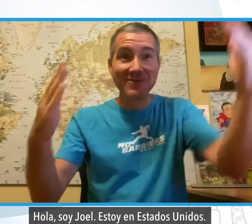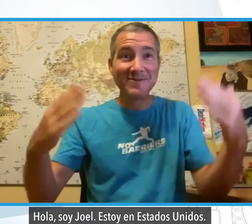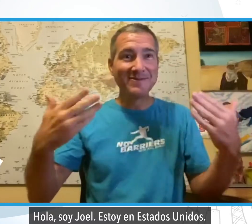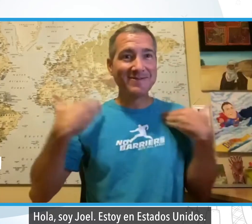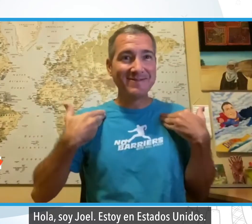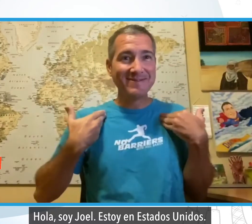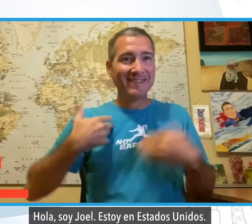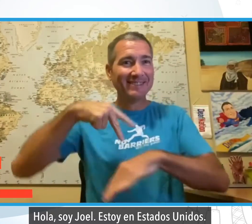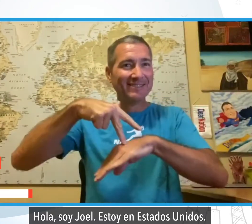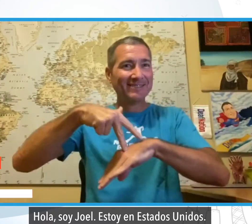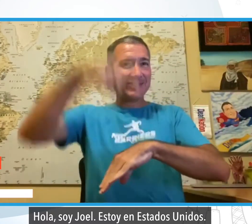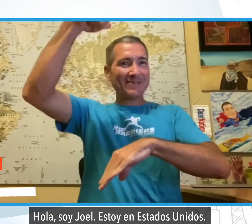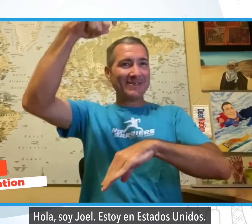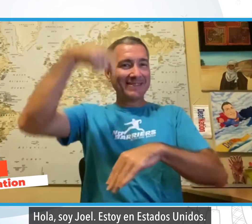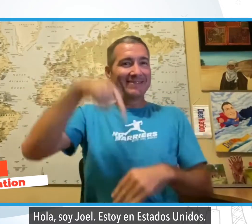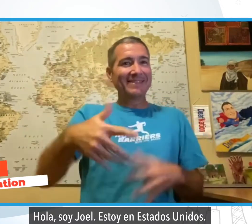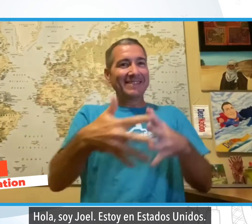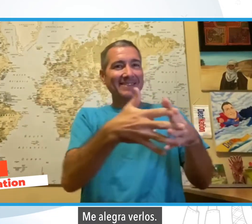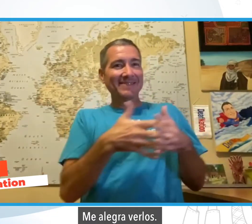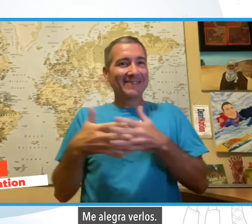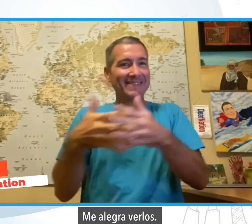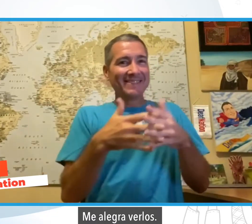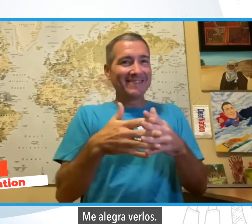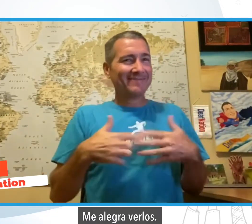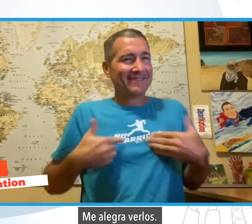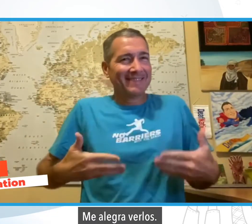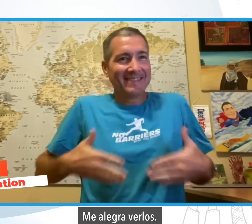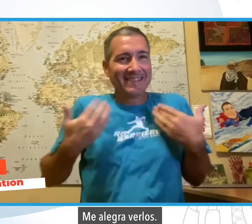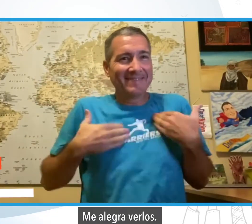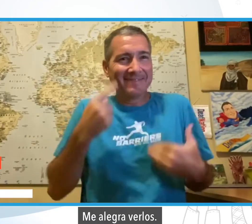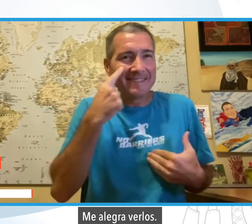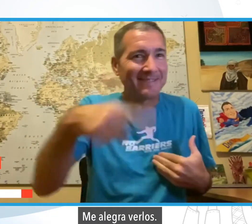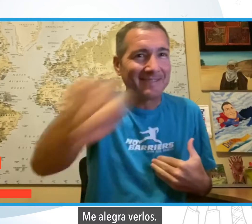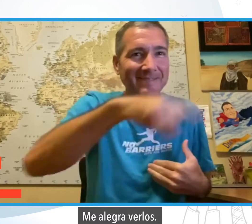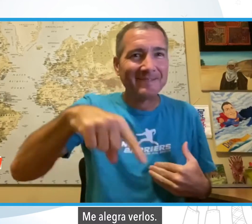Hola, soy Joel. Estoy en Estados Unidos. Me alegra verlos.